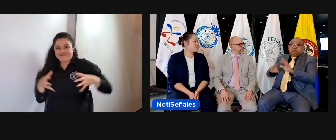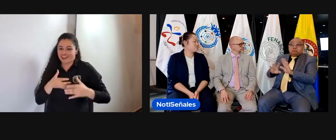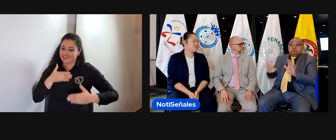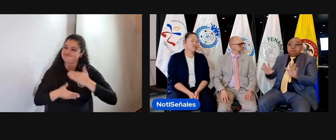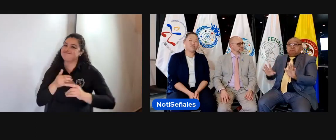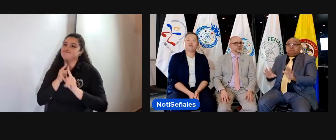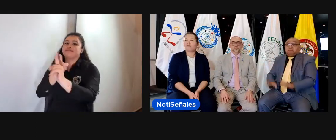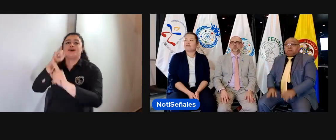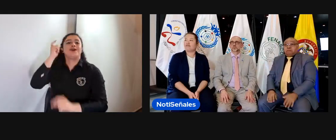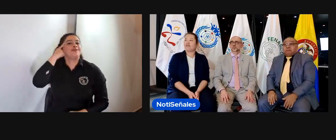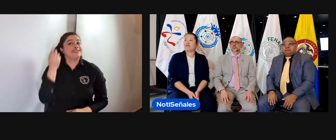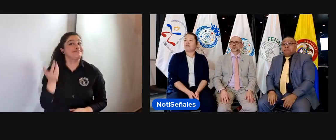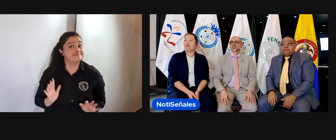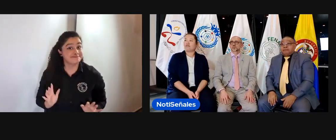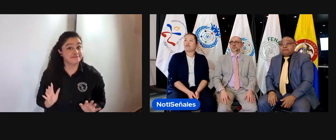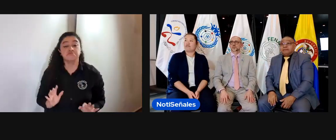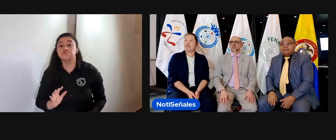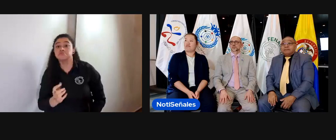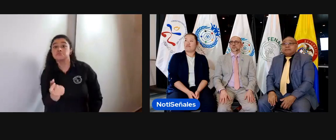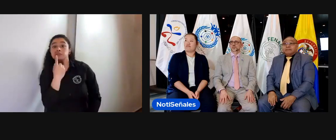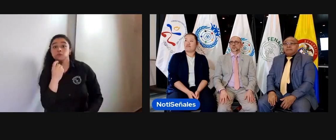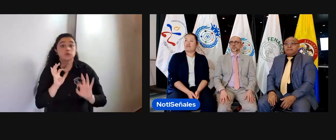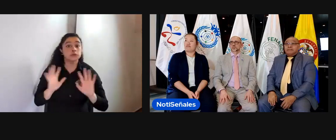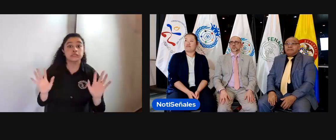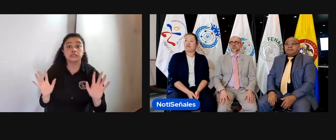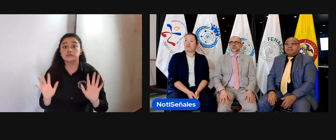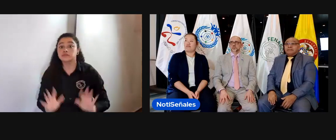Bueno, creo que no tenemos más preguntas en redes sociales, ¿me confirman por favor?